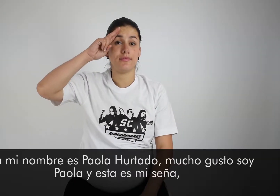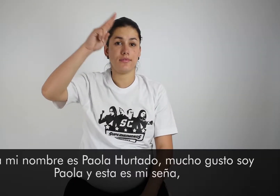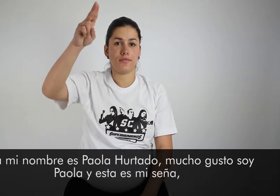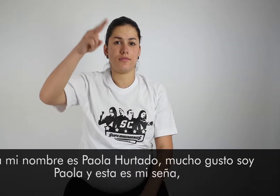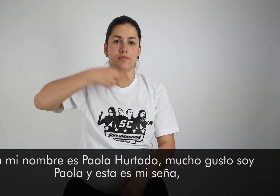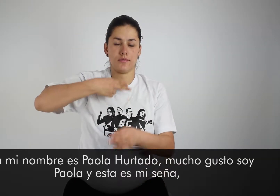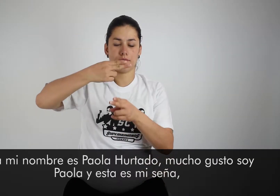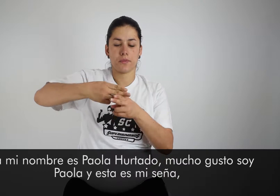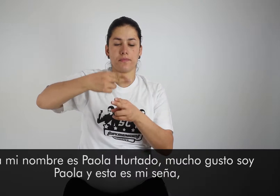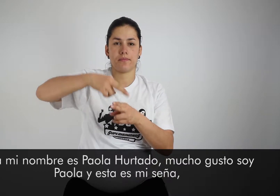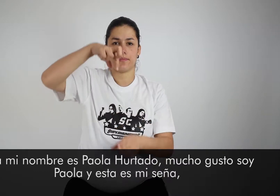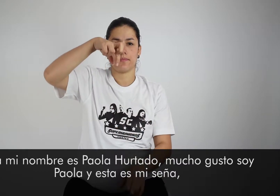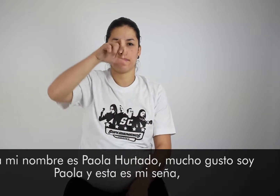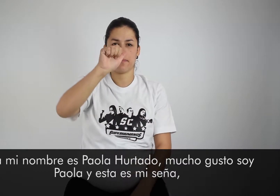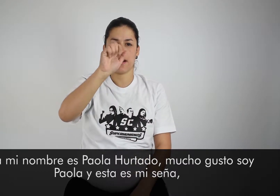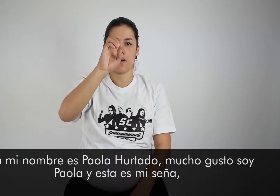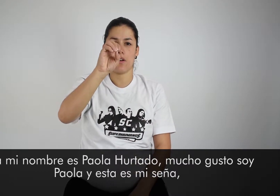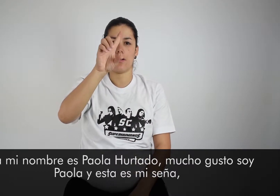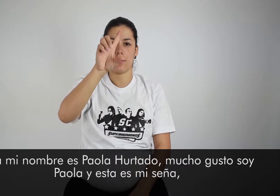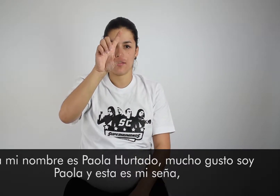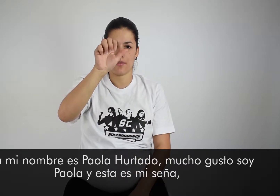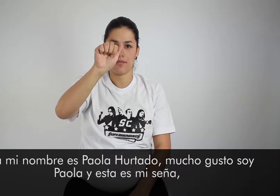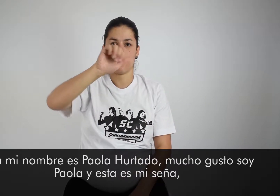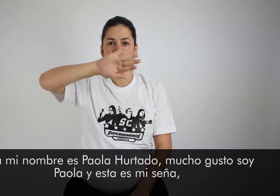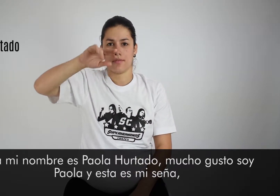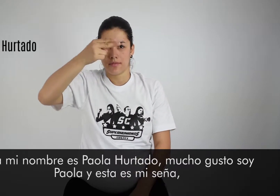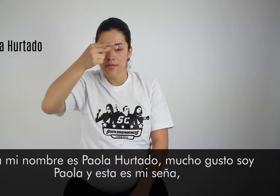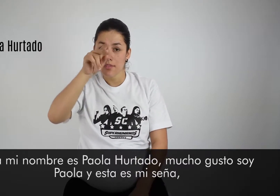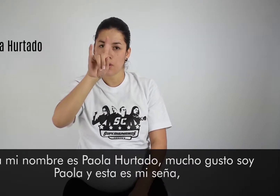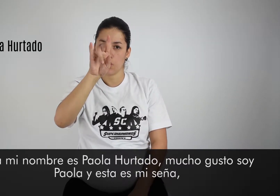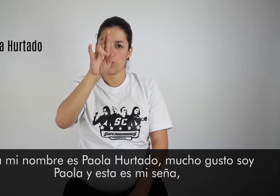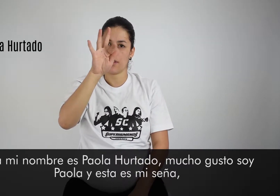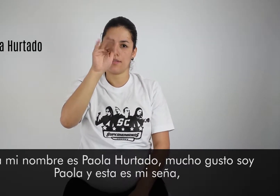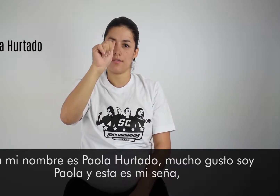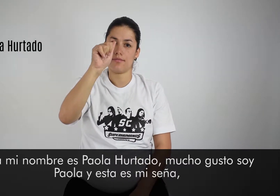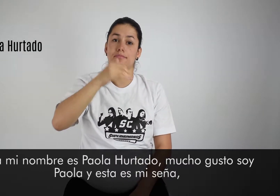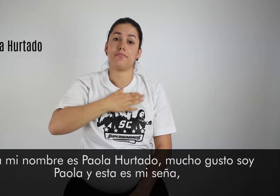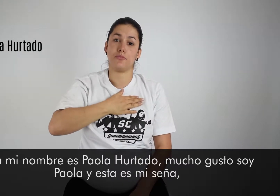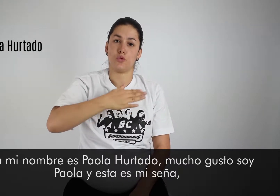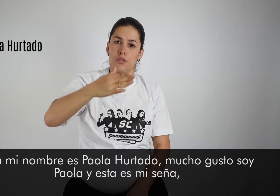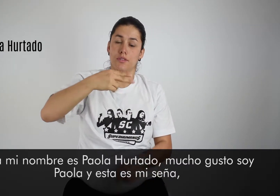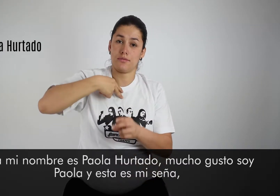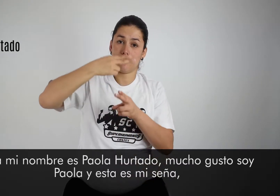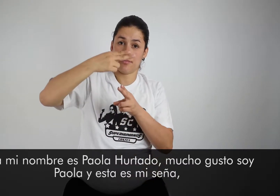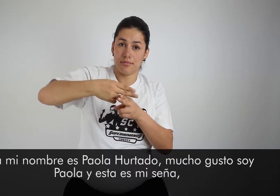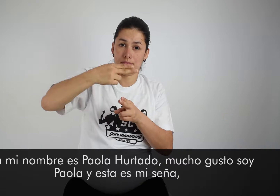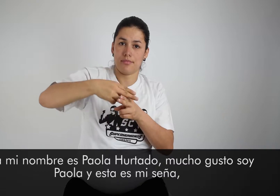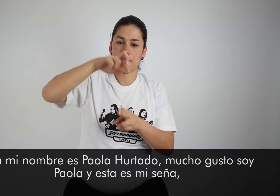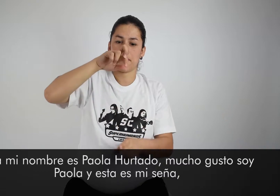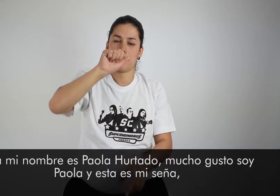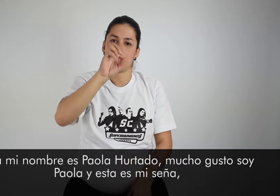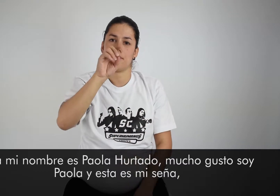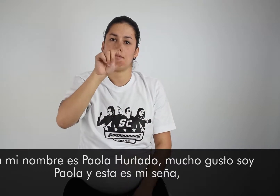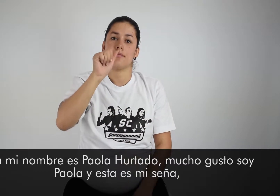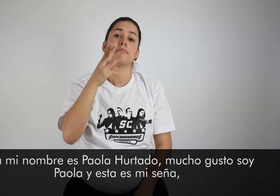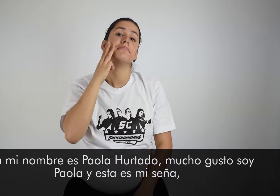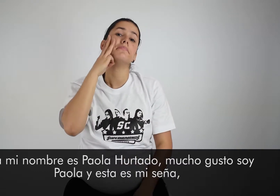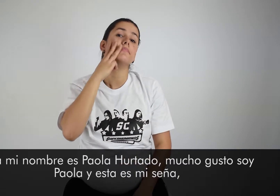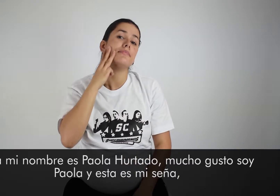Hola, mi nombre es Paola Hurtado, mucho gusto, soy Paola y esta es mi